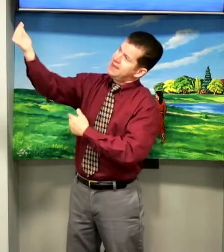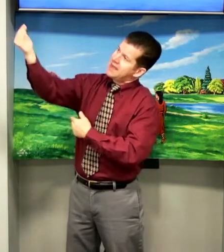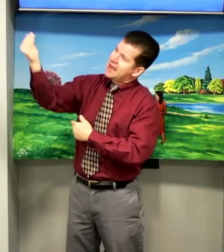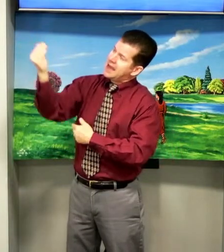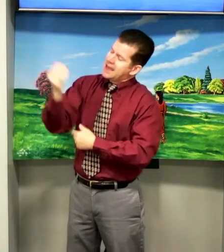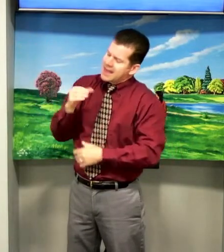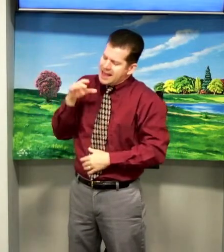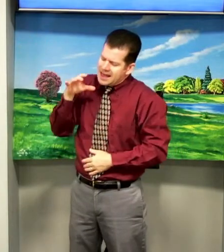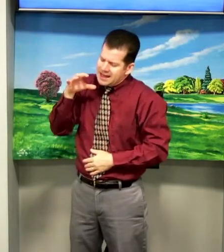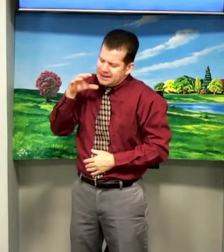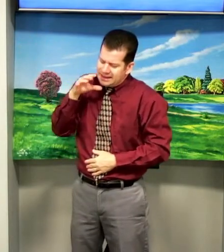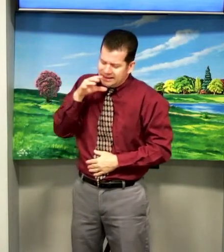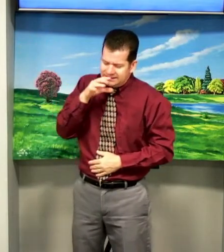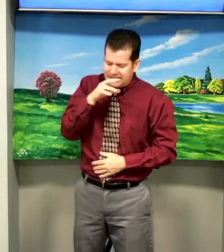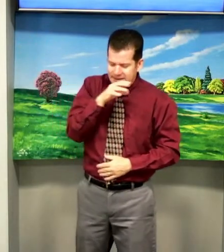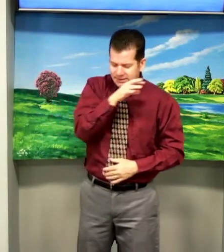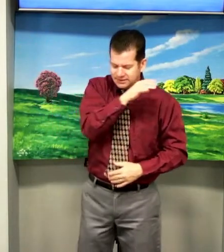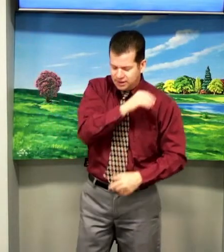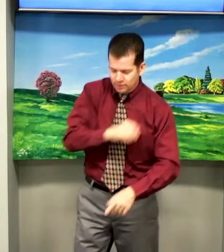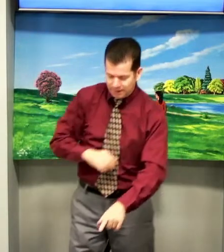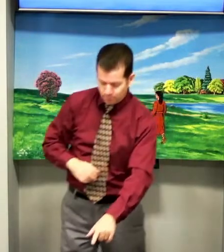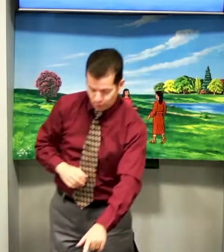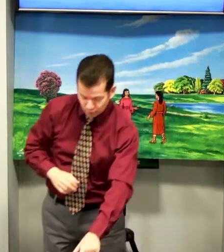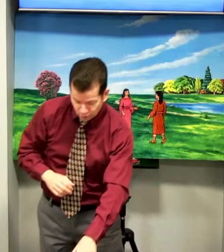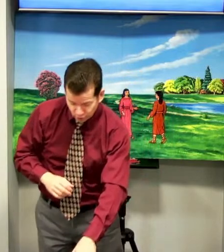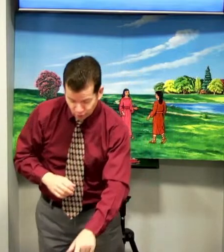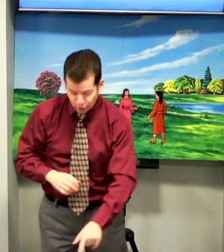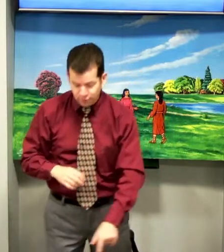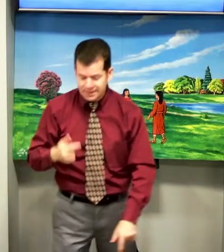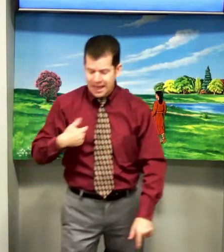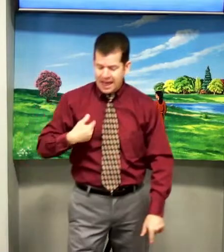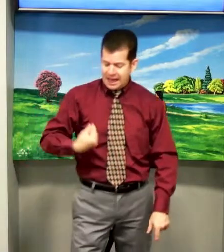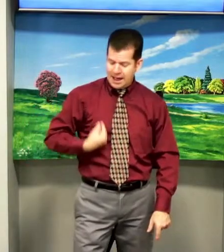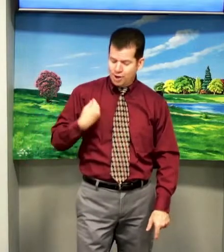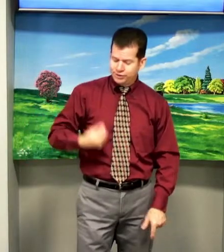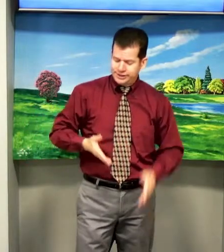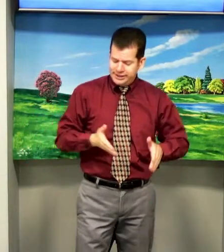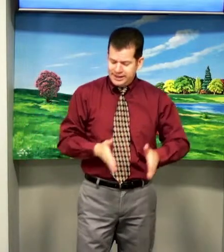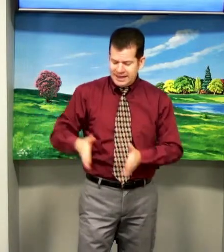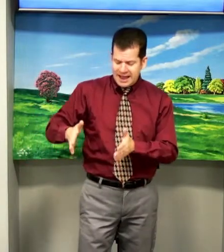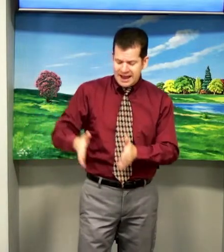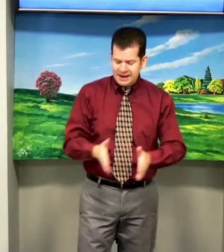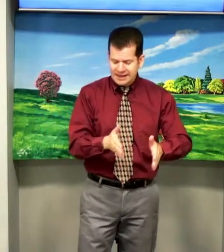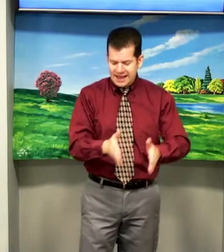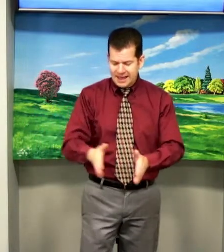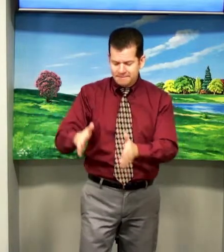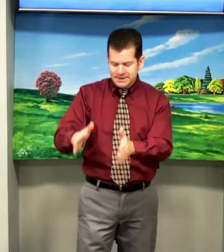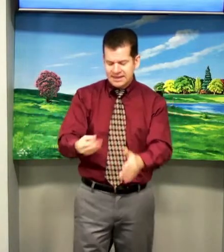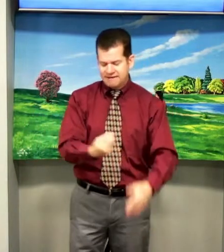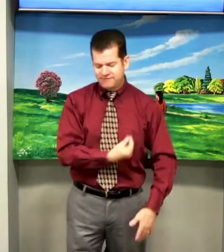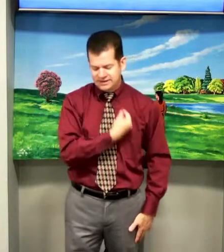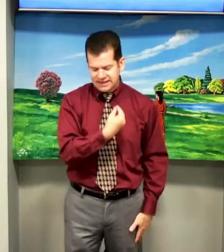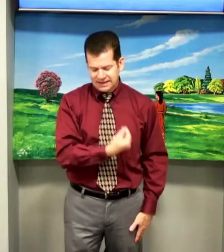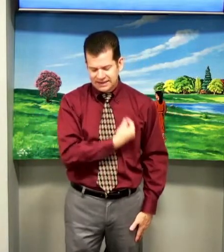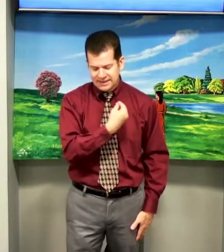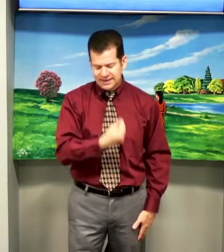acalentar-me teu amor, ao trilhar da minha vida aqui,